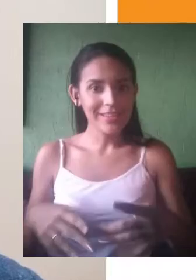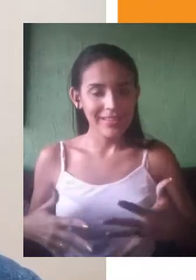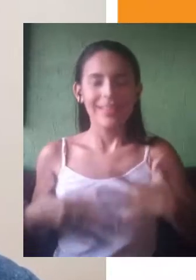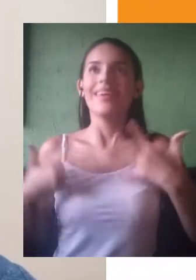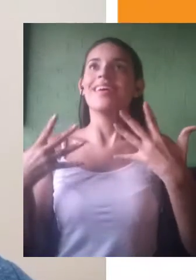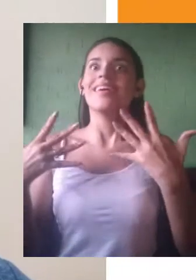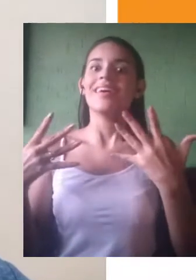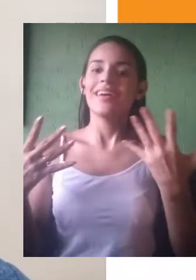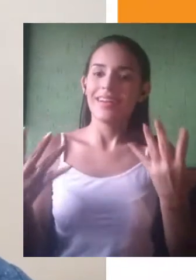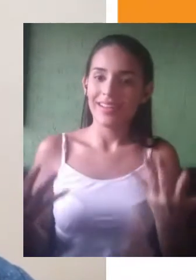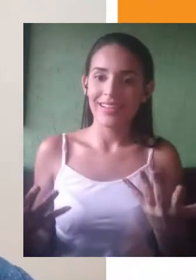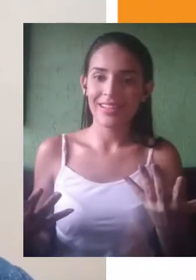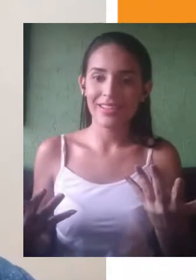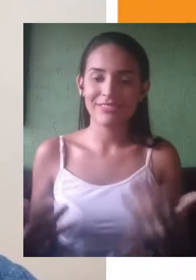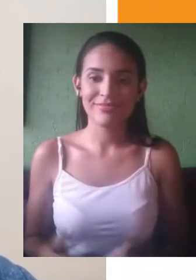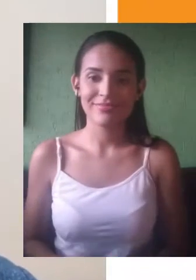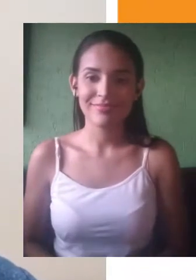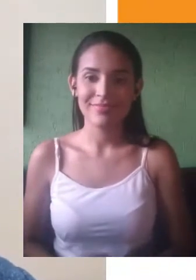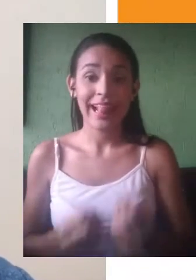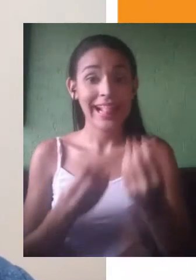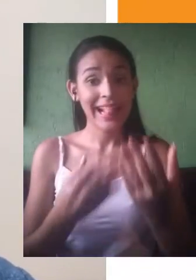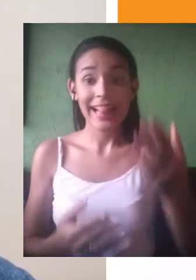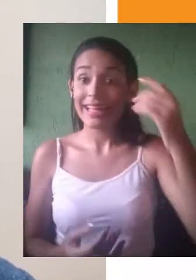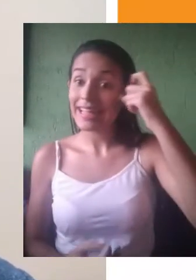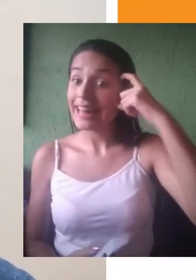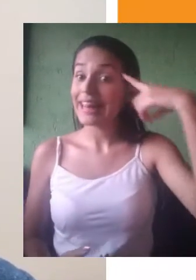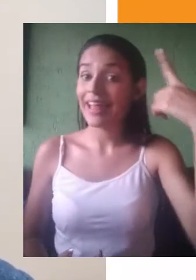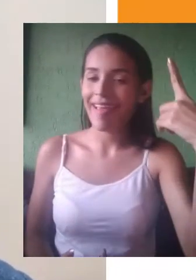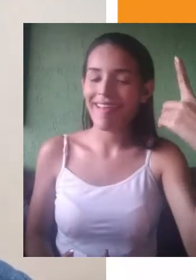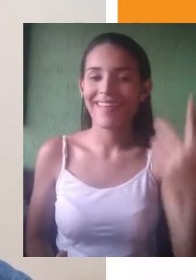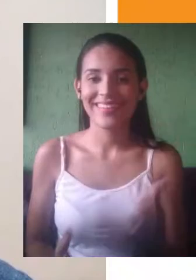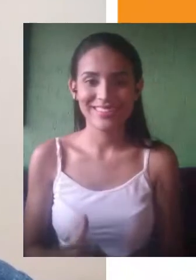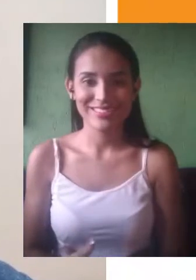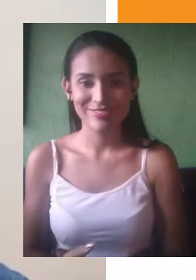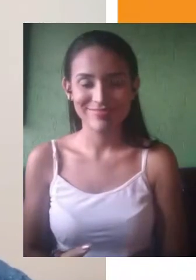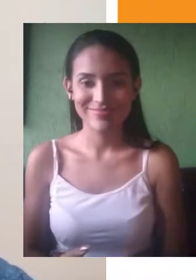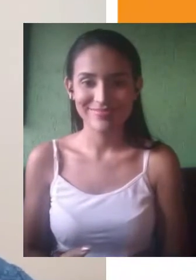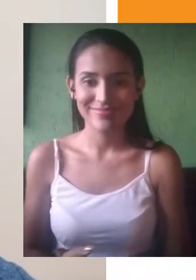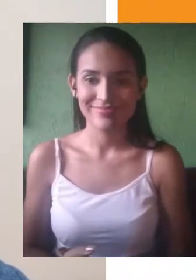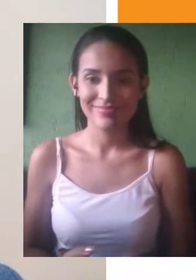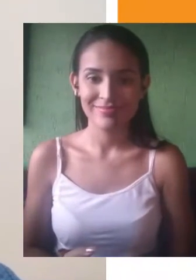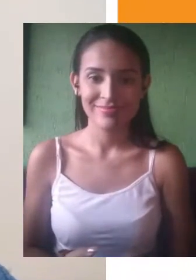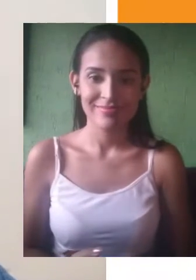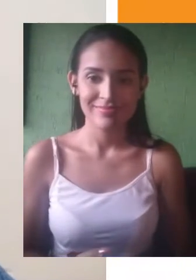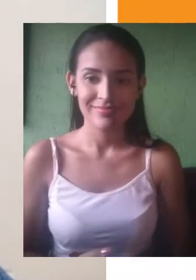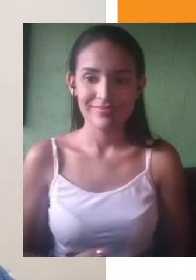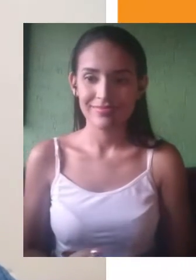outros repertórios socioculturais que sejam válidos para falar daquela temática. Então vamos deixar bem claro